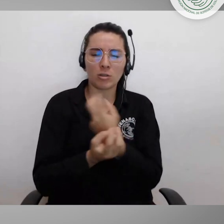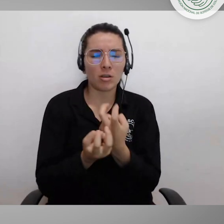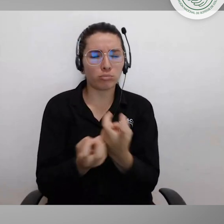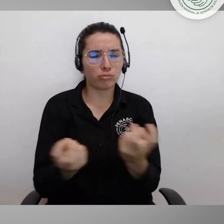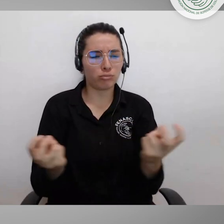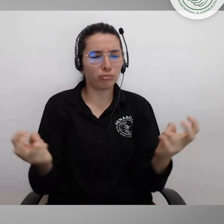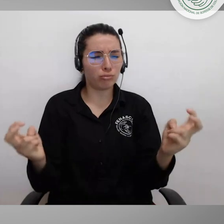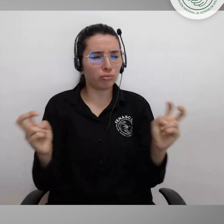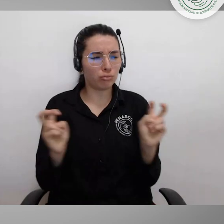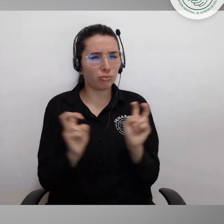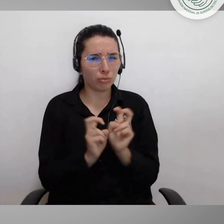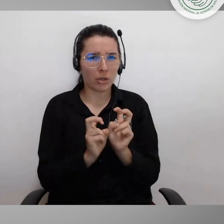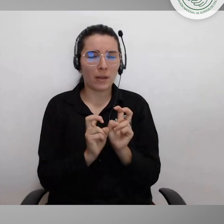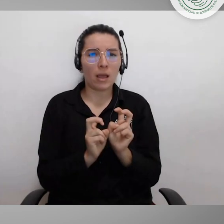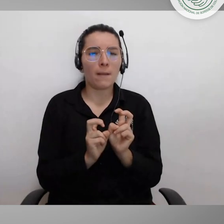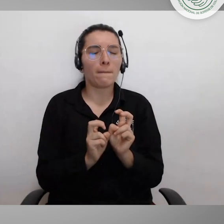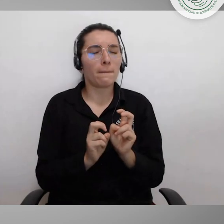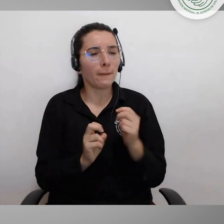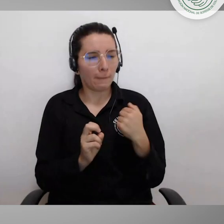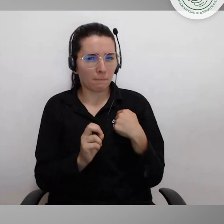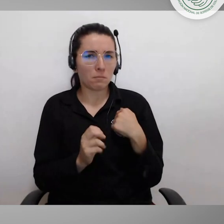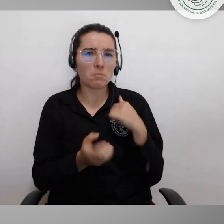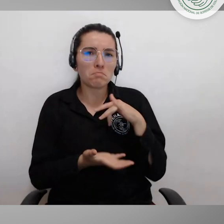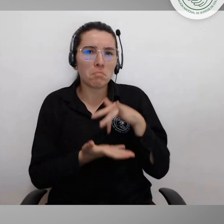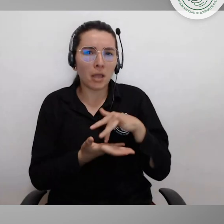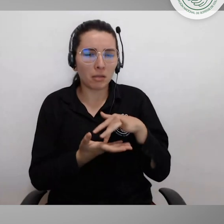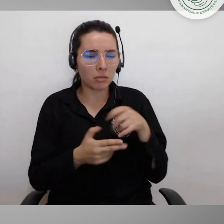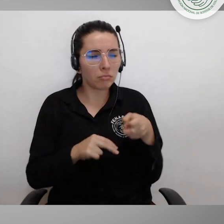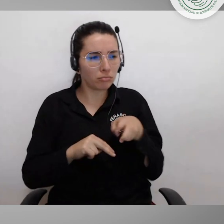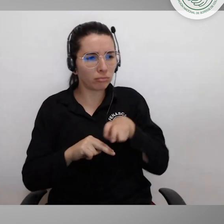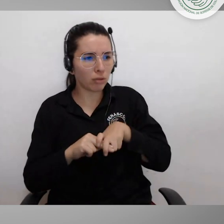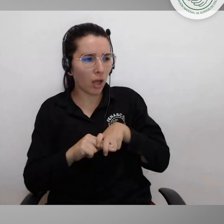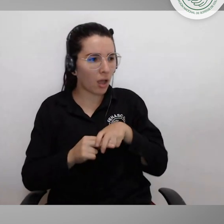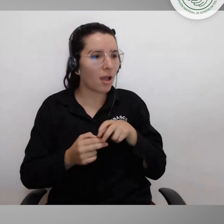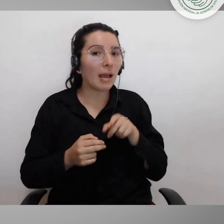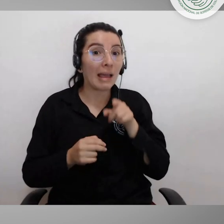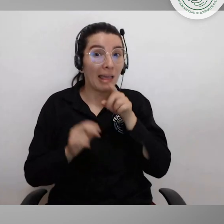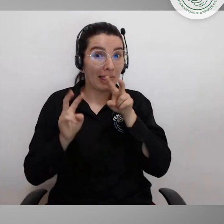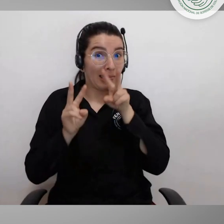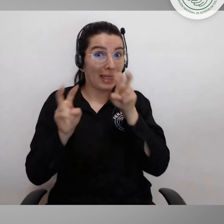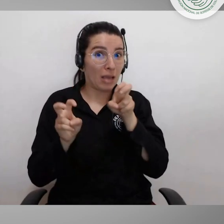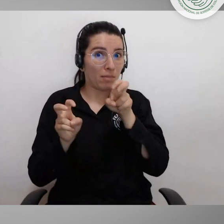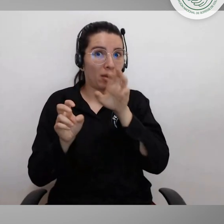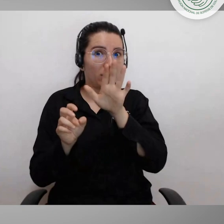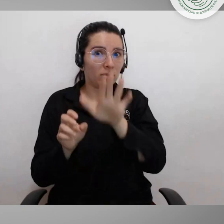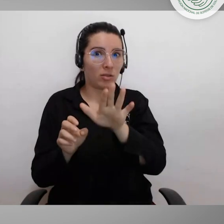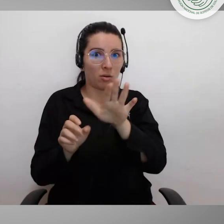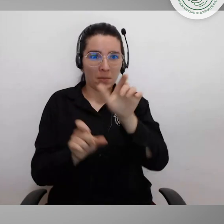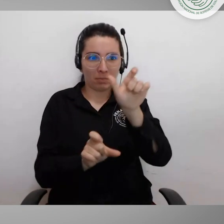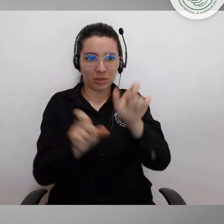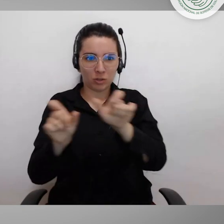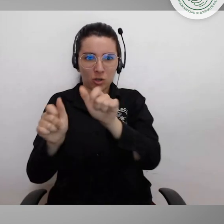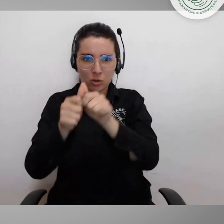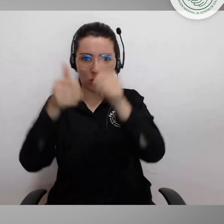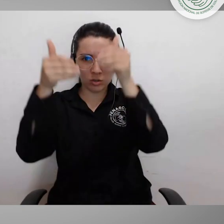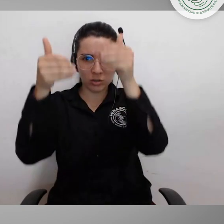en el Consejo de Ministros, del cual hago parte y estoy con todos, o casi todos los consejos de